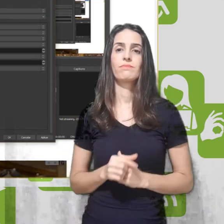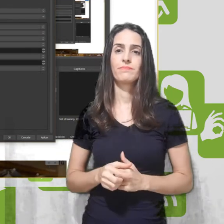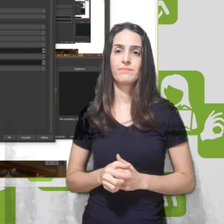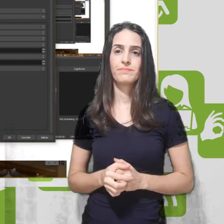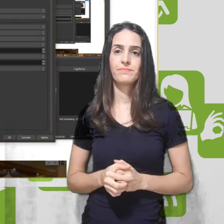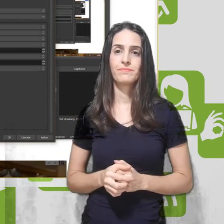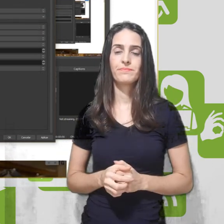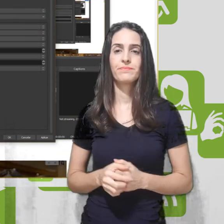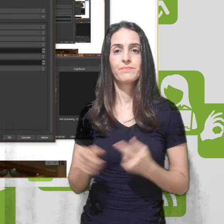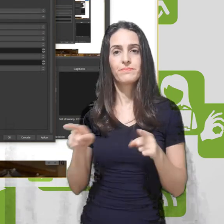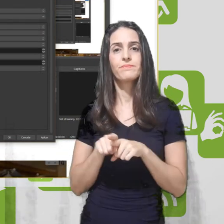Aqui também.